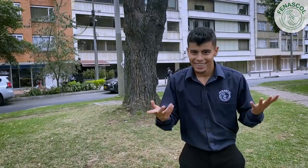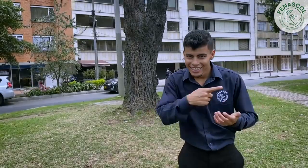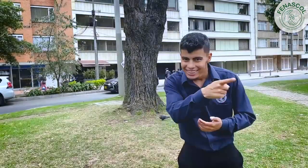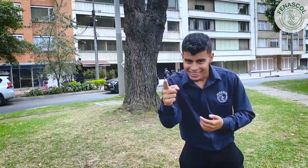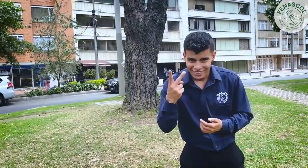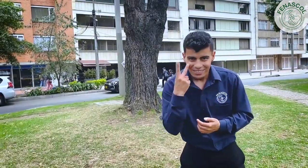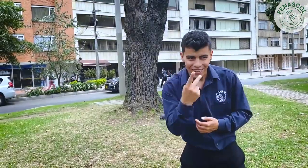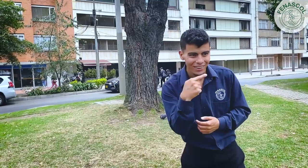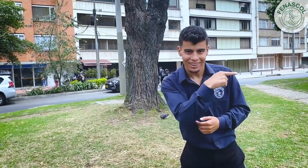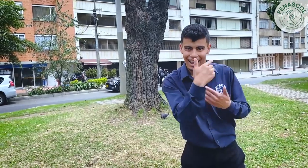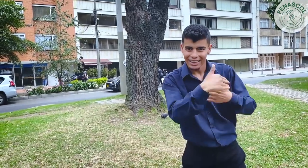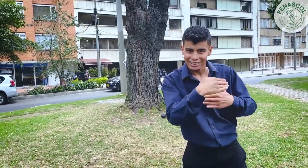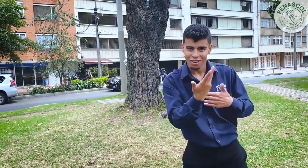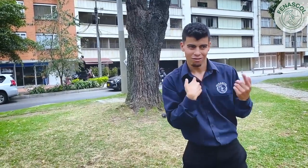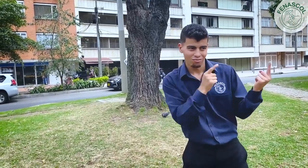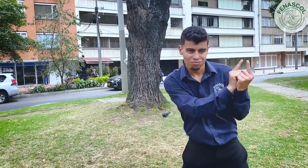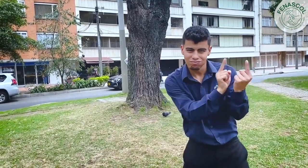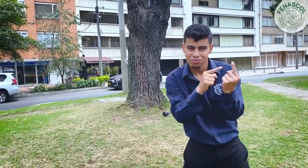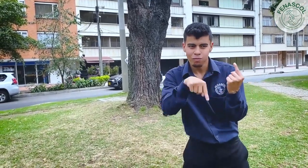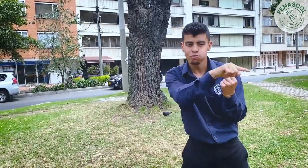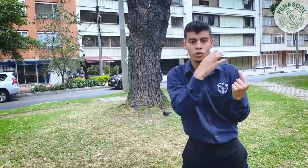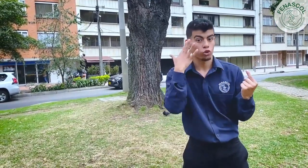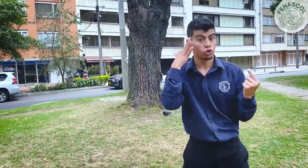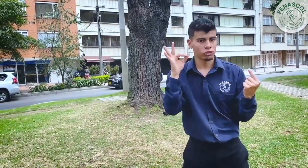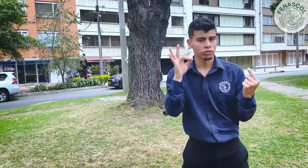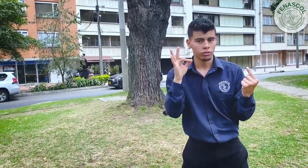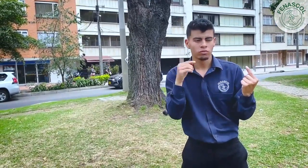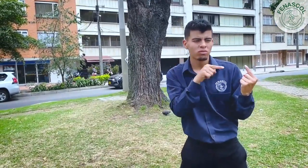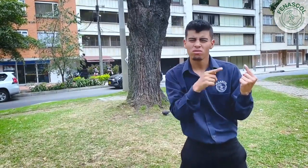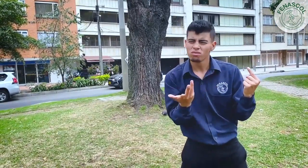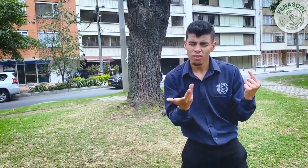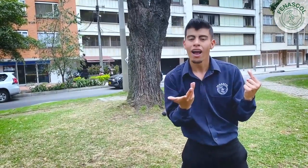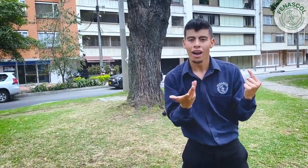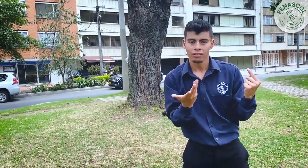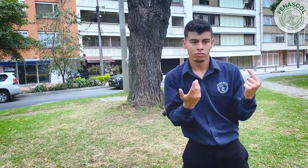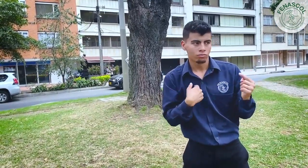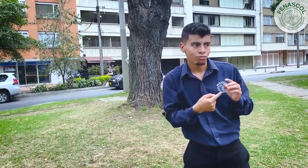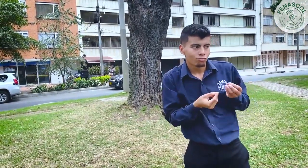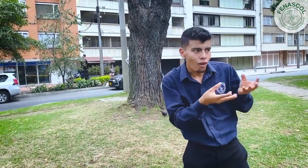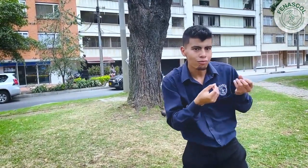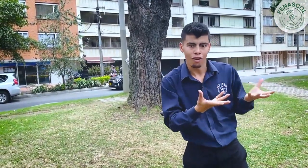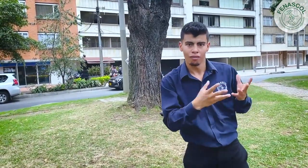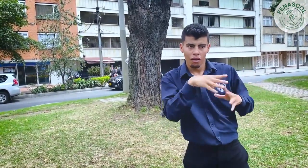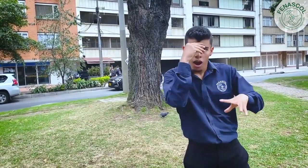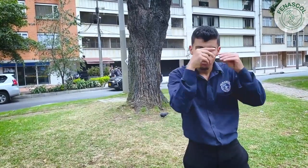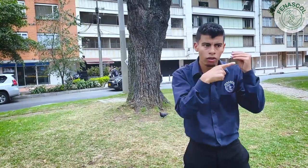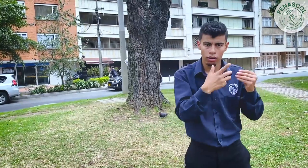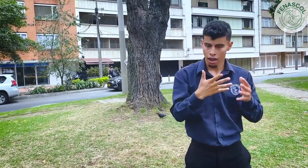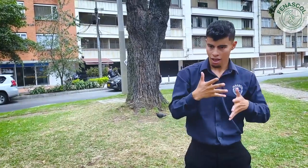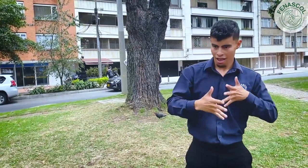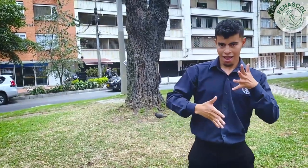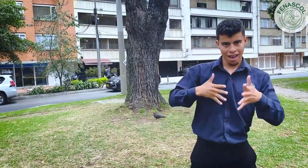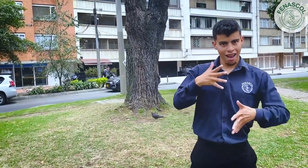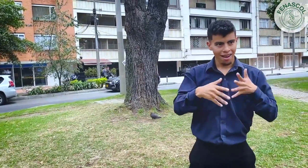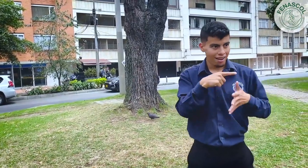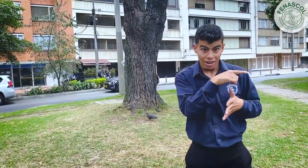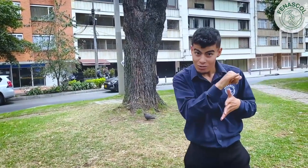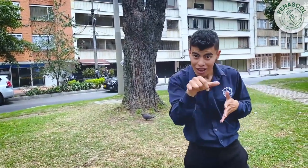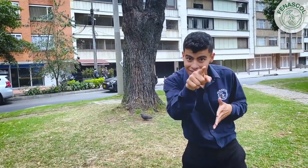Como pudieron darse cuenta, en las calles, cuando les enseñamos a las personas oyentes algunas señas, querían aprender. ¿Y tú? ¿Quieres